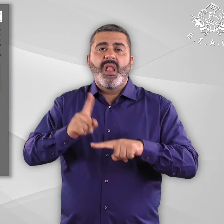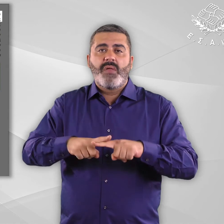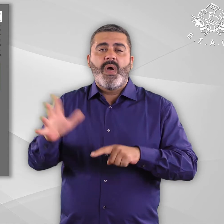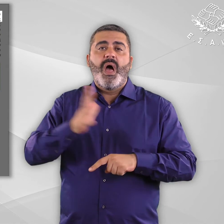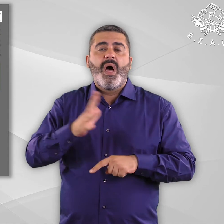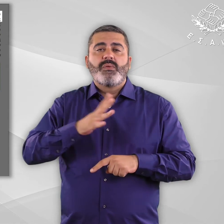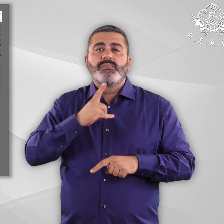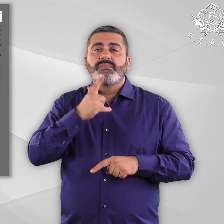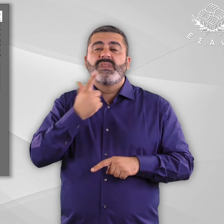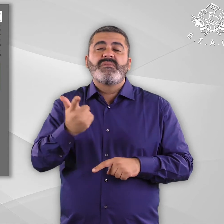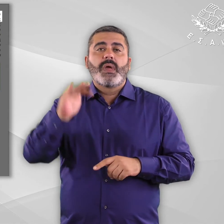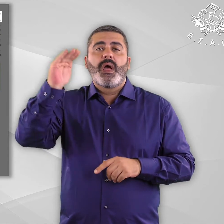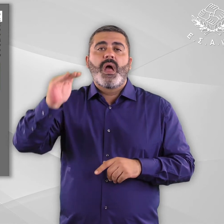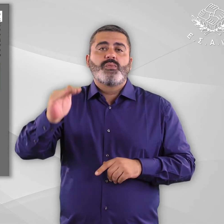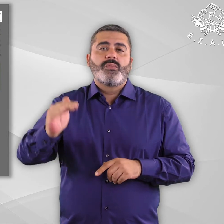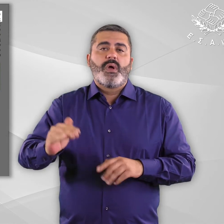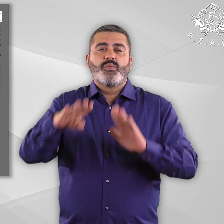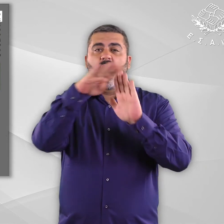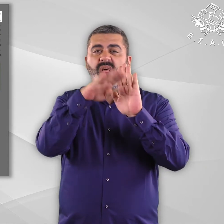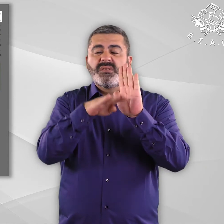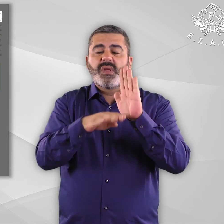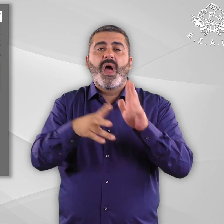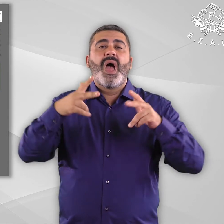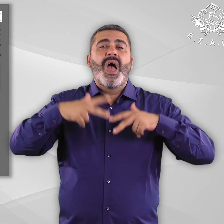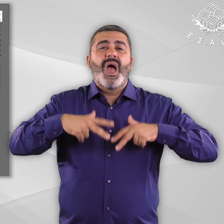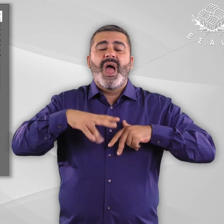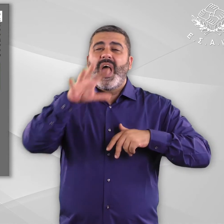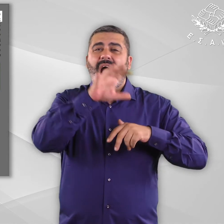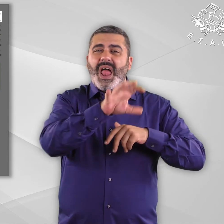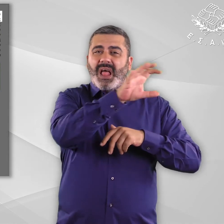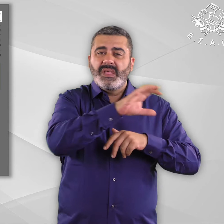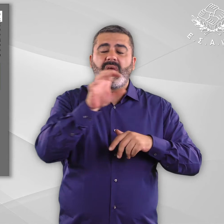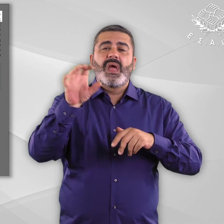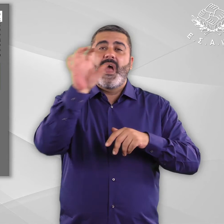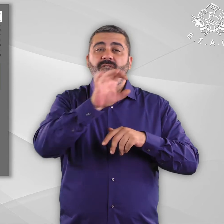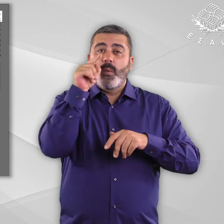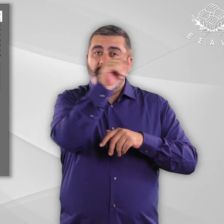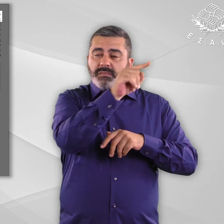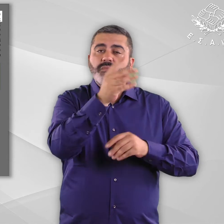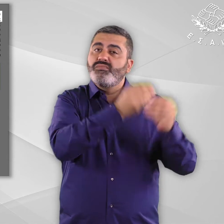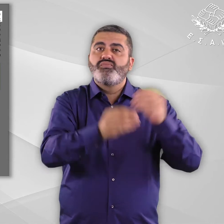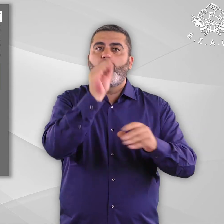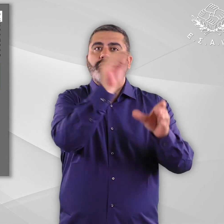χαμηλότερες θέσεις, μεταξύ των κρατών μελών της ΕΕ, στους δείκτες συμμετοχής σε πολιτιστικές δραστηριότητες.